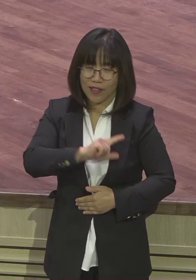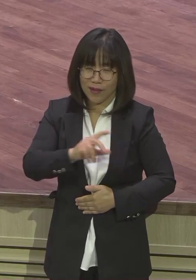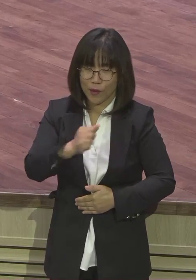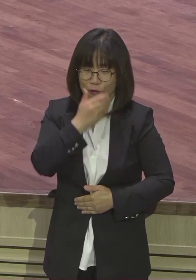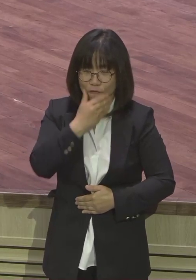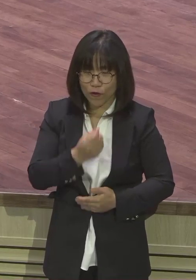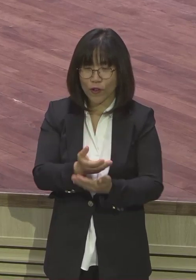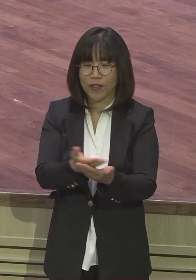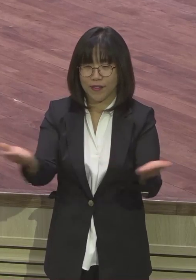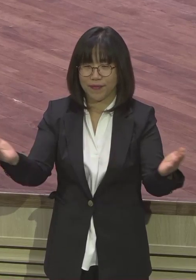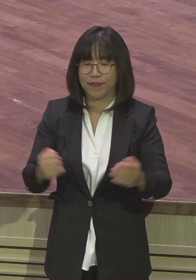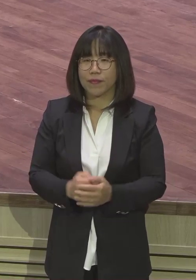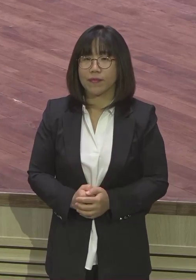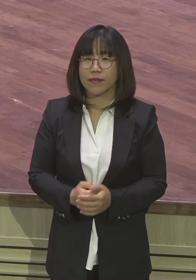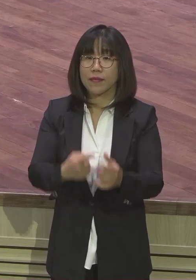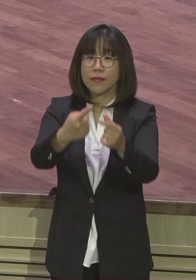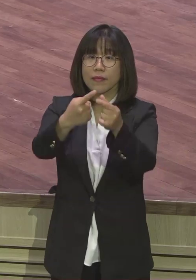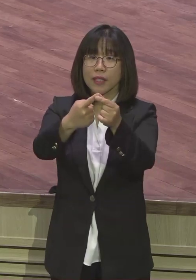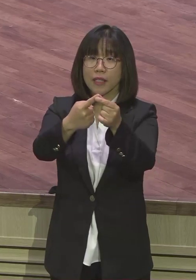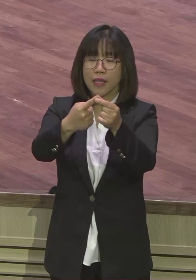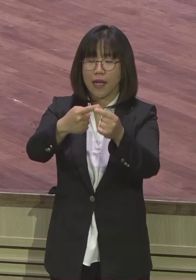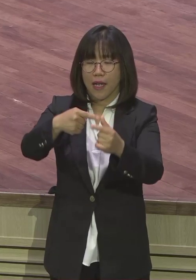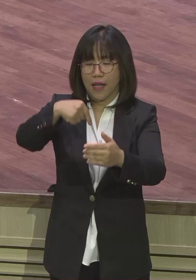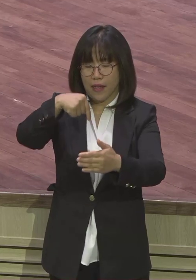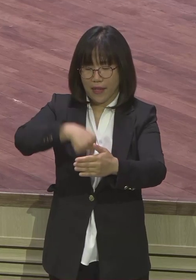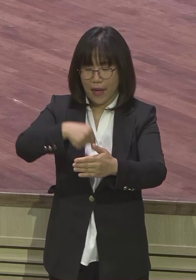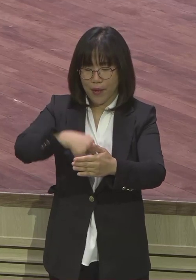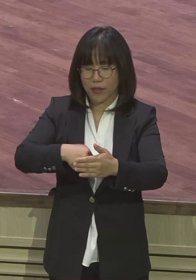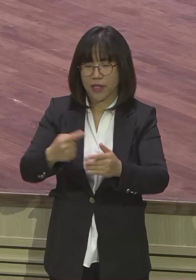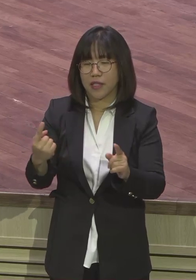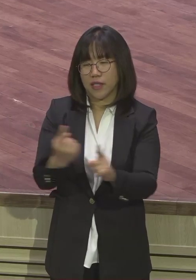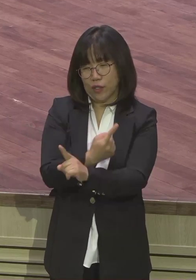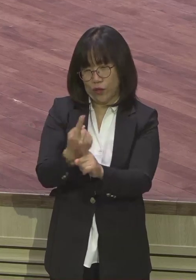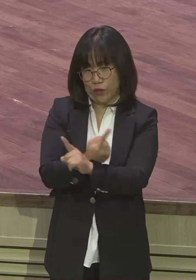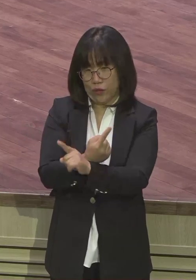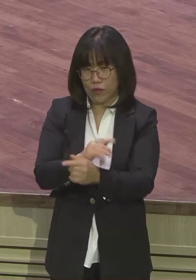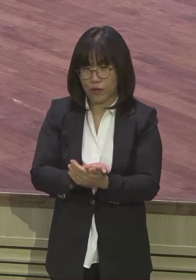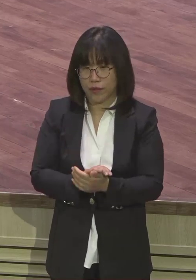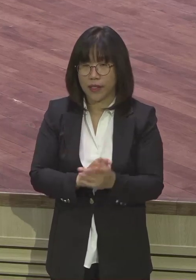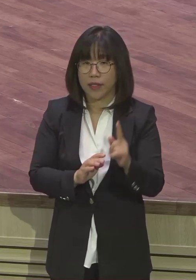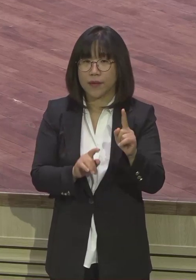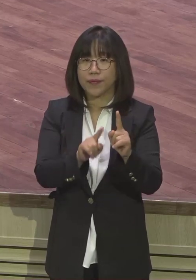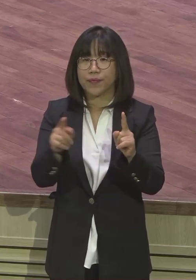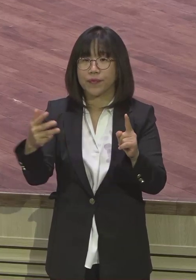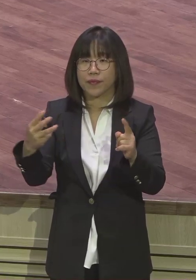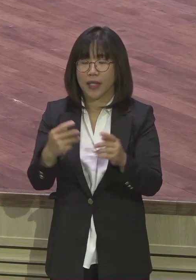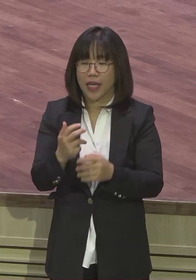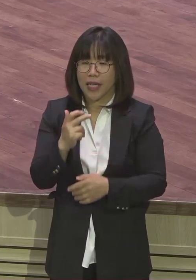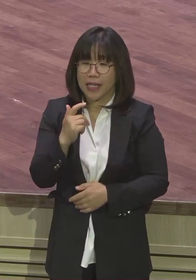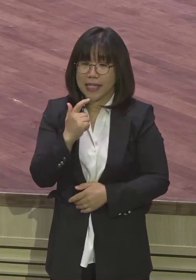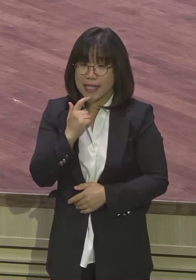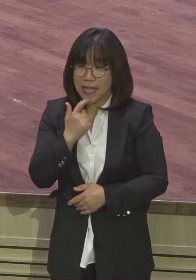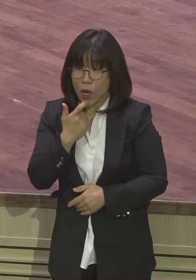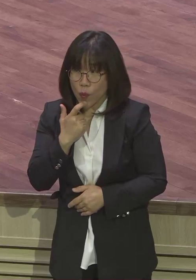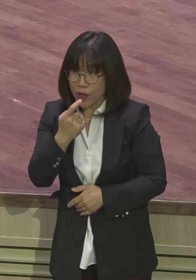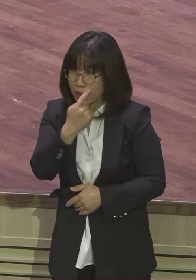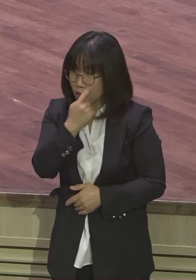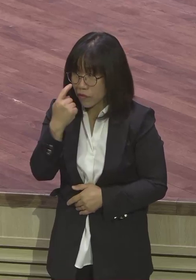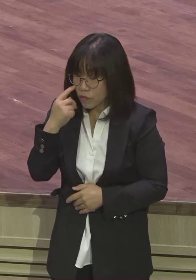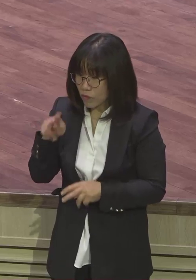그럼 첫째로 내면 치유입니다. 1절로 3절로 봅니다. 야곱의 눈을 들어보니 에세가 400명의 장정을 건드리고 오고